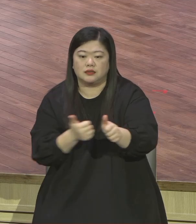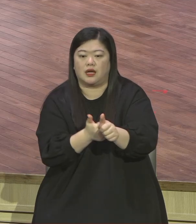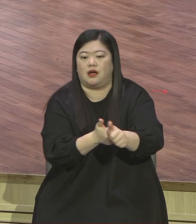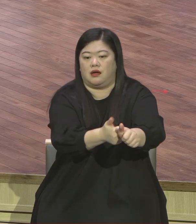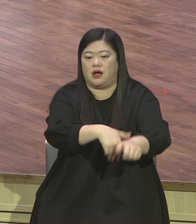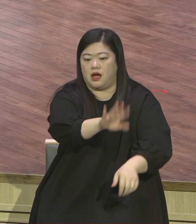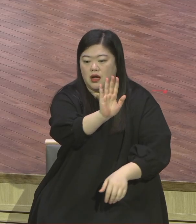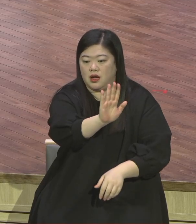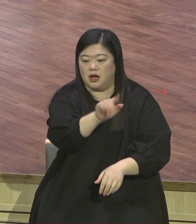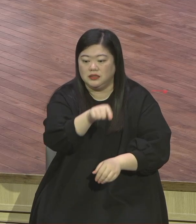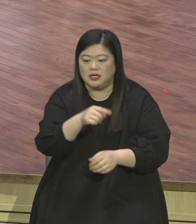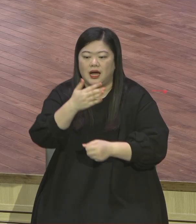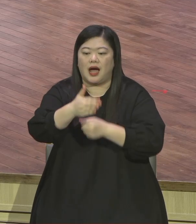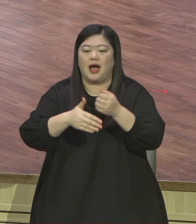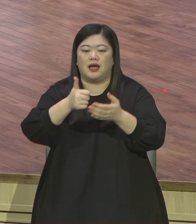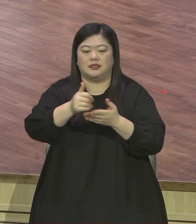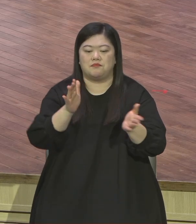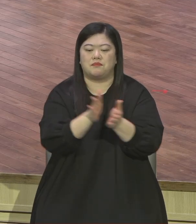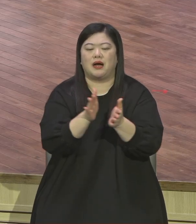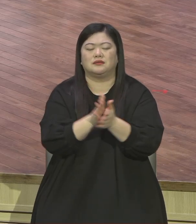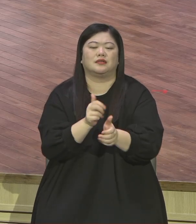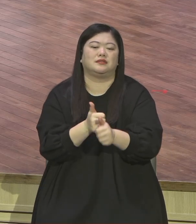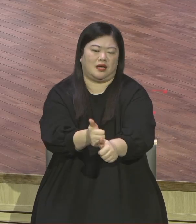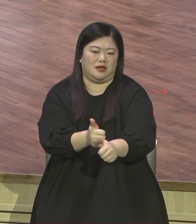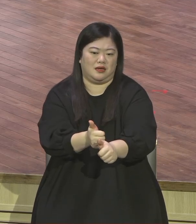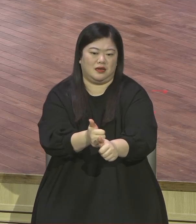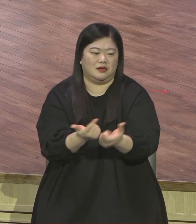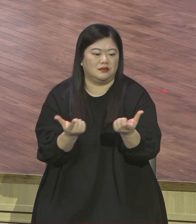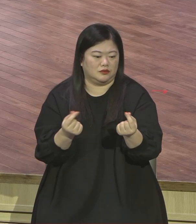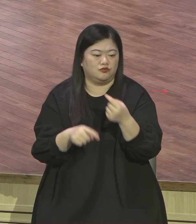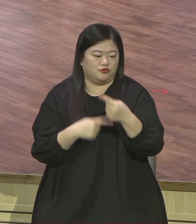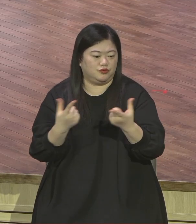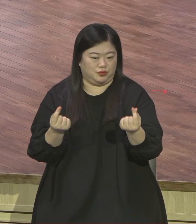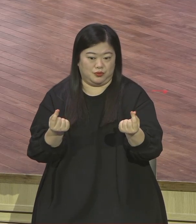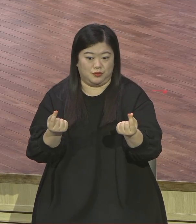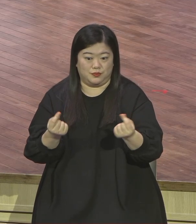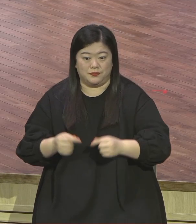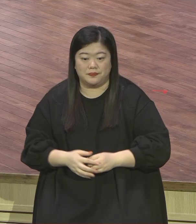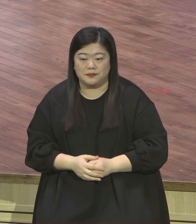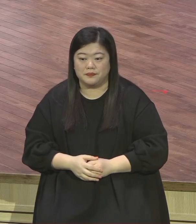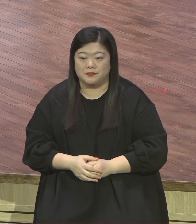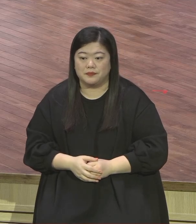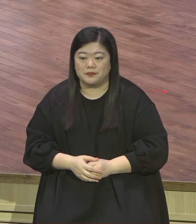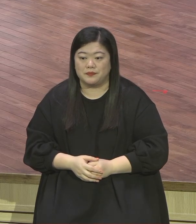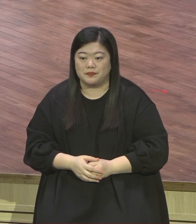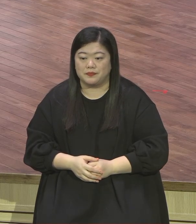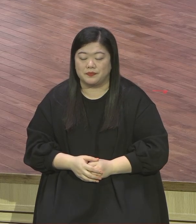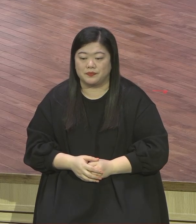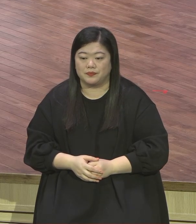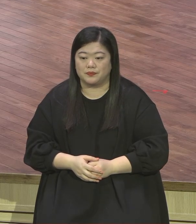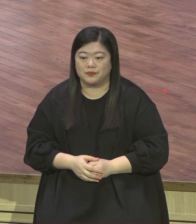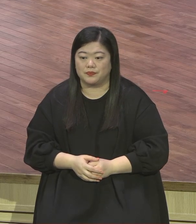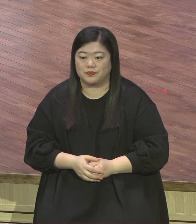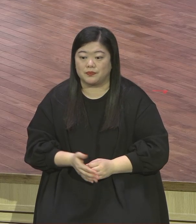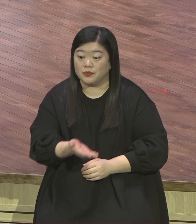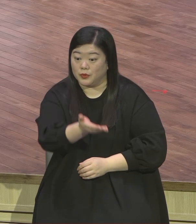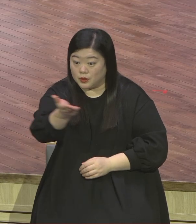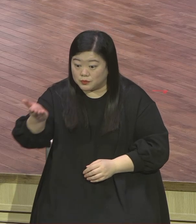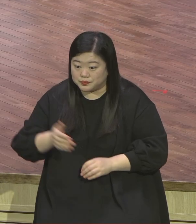맞춤 하나님 다 책임져 주신다는 것이에요 영계전 성도는 날마다 하나님의